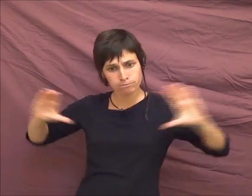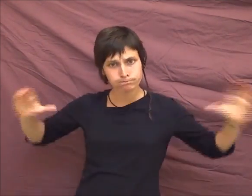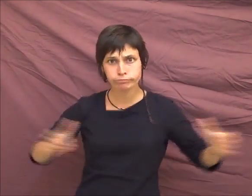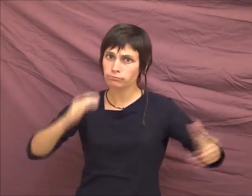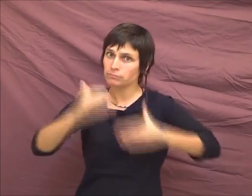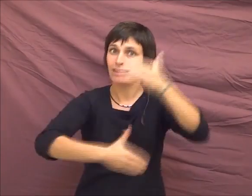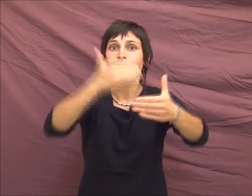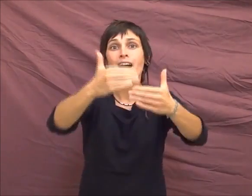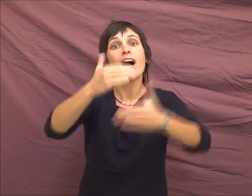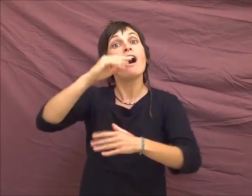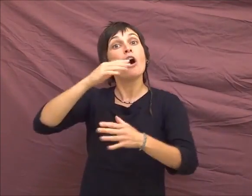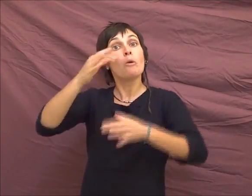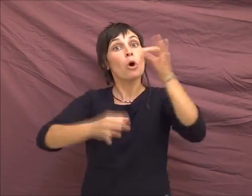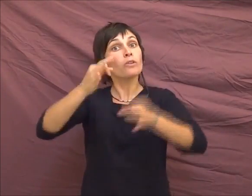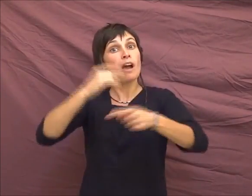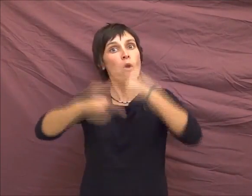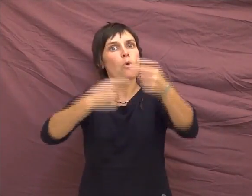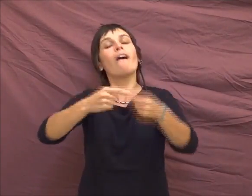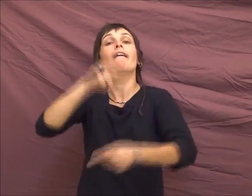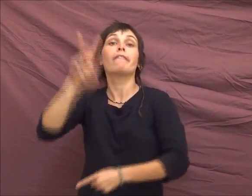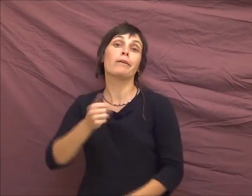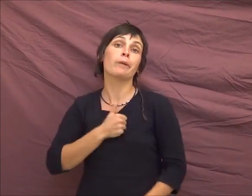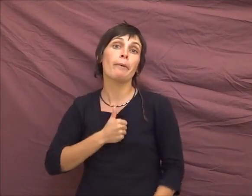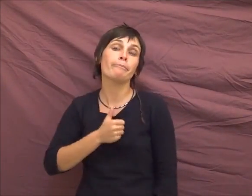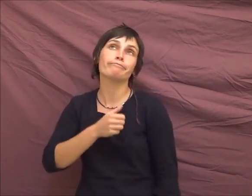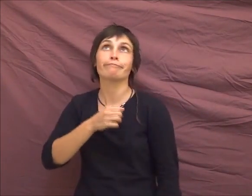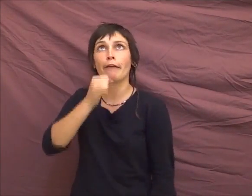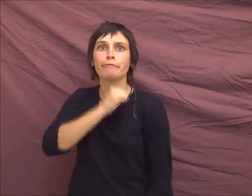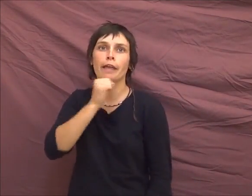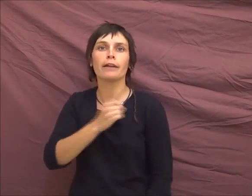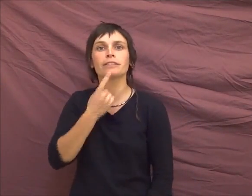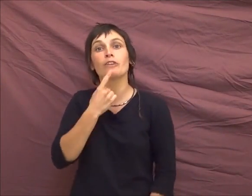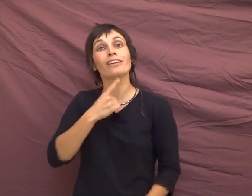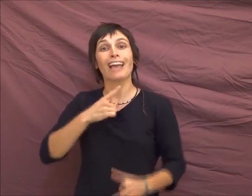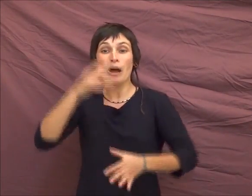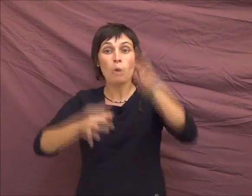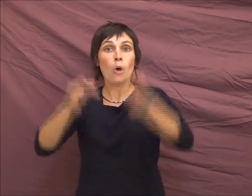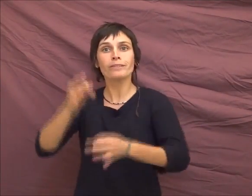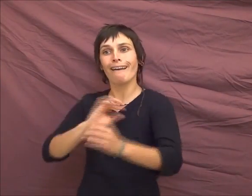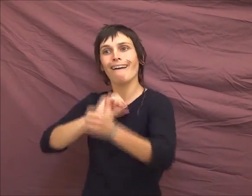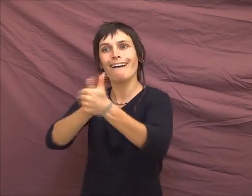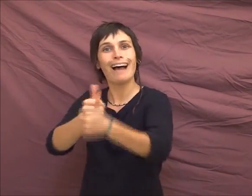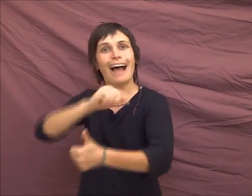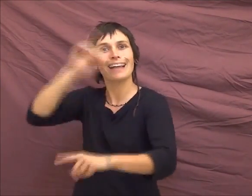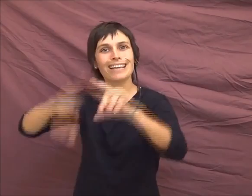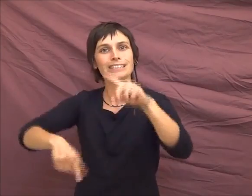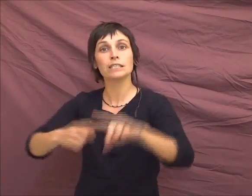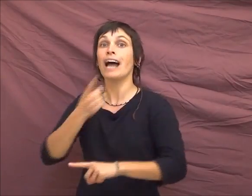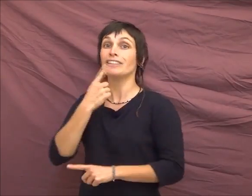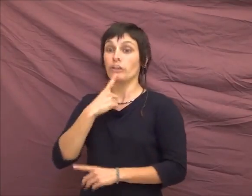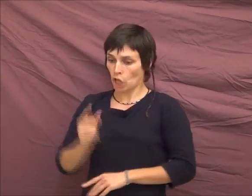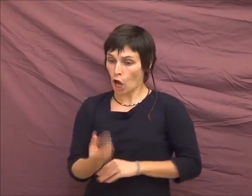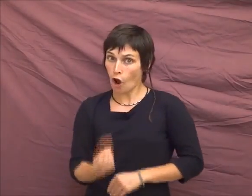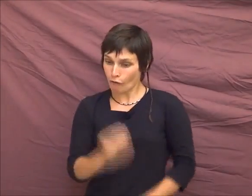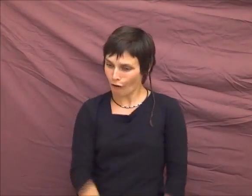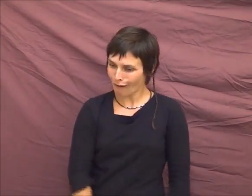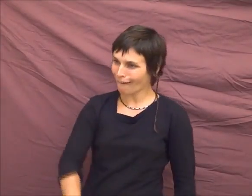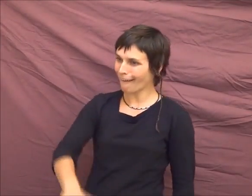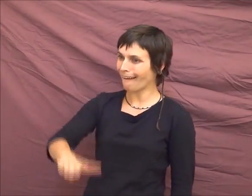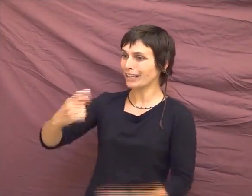moi, je ne peux pas faire procès, je suis trop vieille, donc je n plus le droit de faire procès. Si à un moment donné, tu es torturé pendant toute ton enfance, et puis la justice a dit, ah non, c'est trop tard. Et moi, je